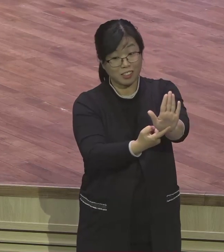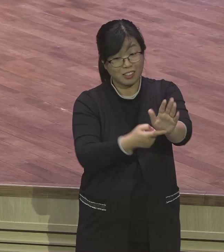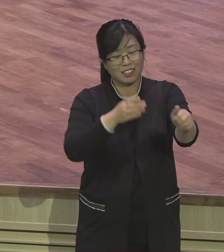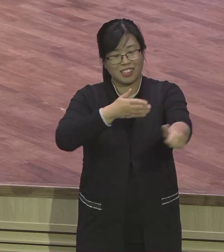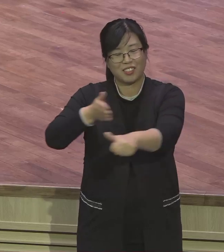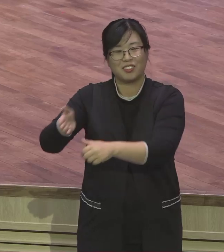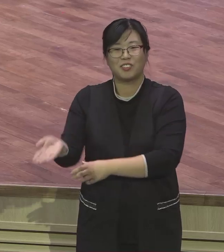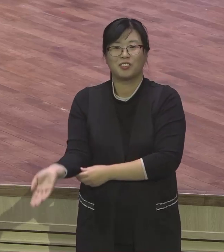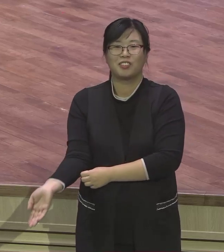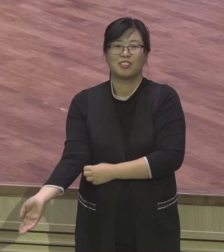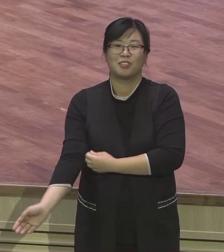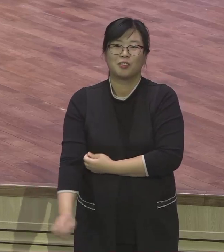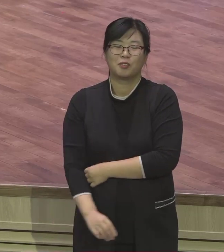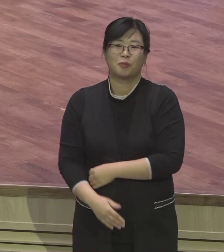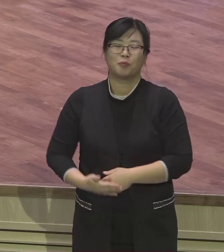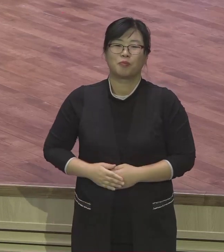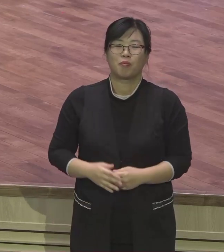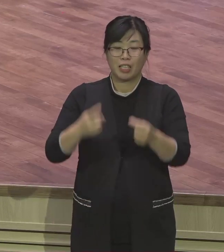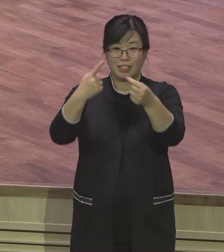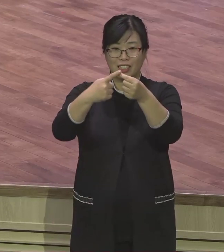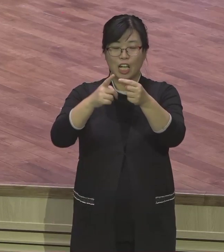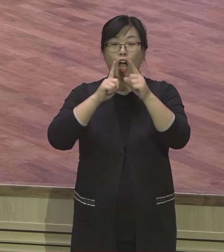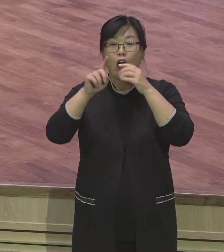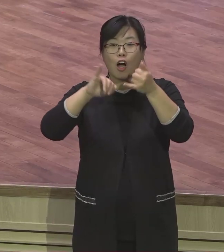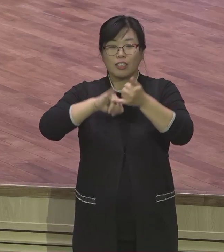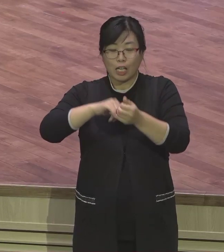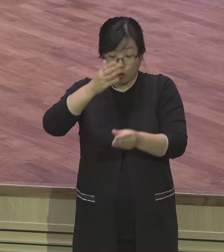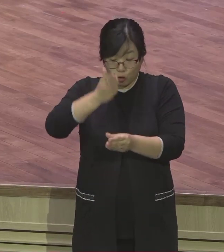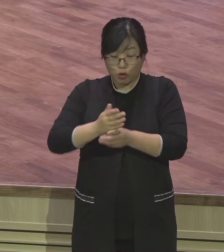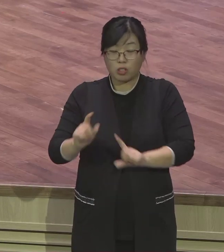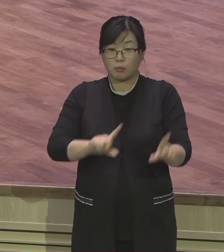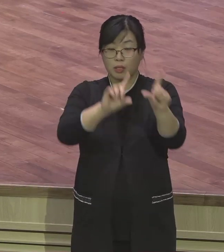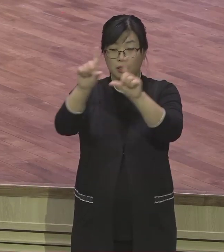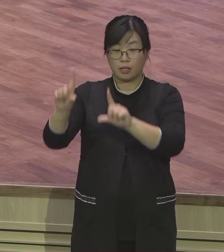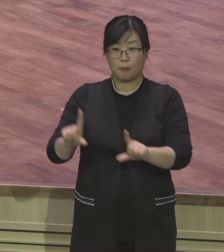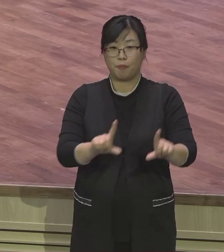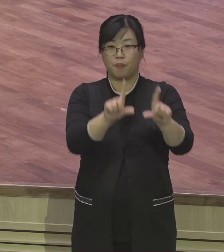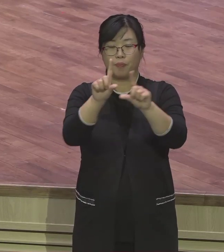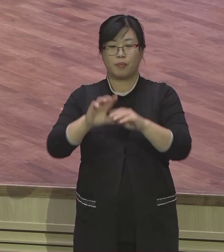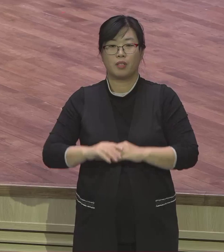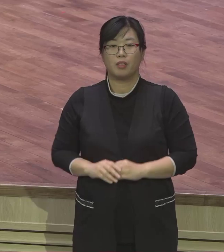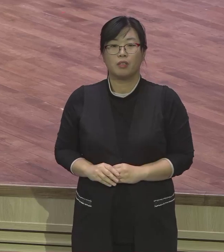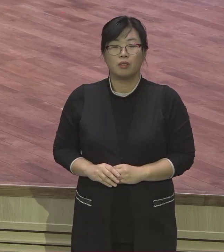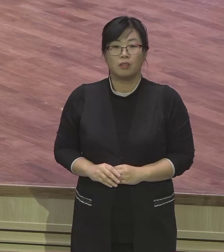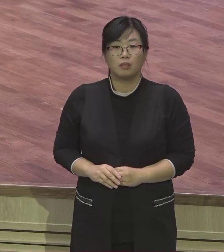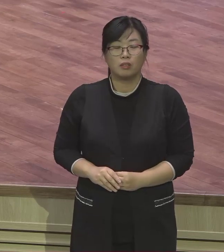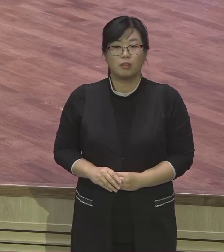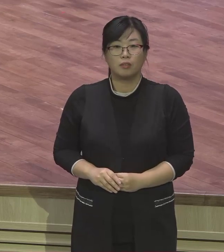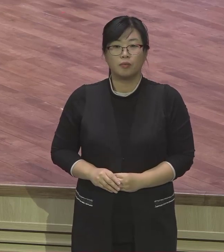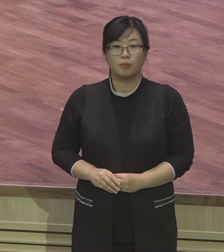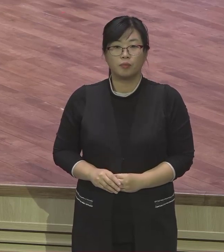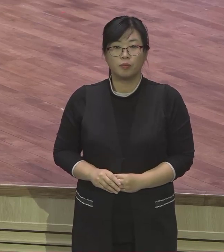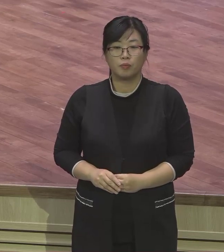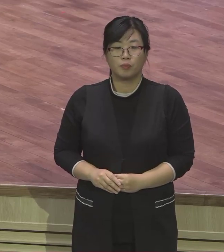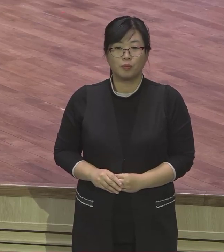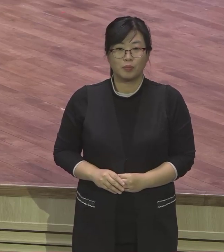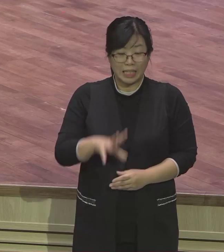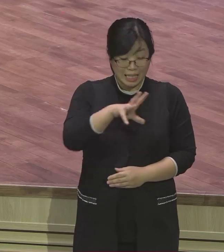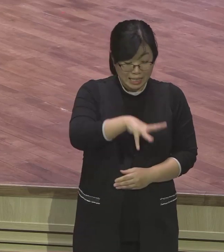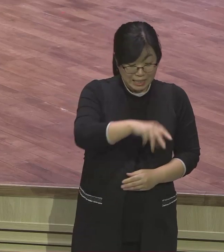그럼 첫째로 언약 중심의 삶이에요. 자, 주류국기 말씀은 장세기 말씀과 이어지는 거예요. 그래서